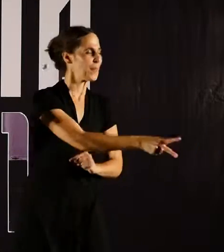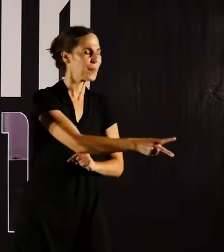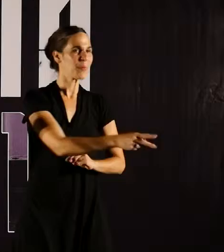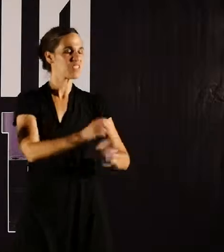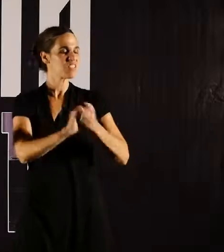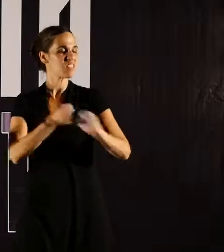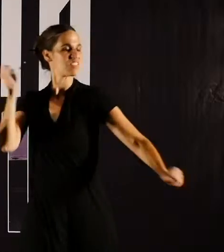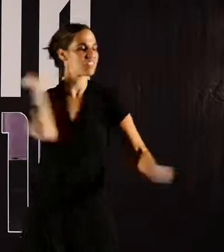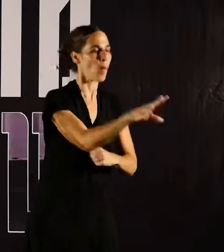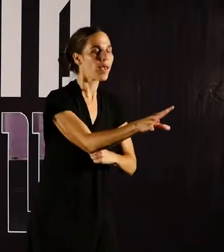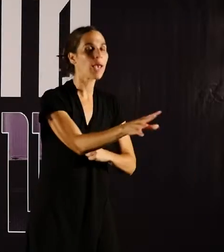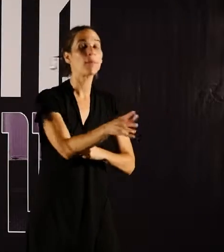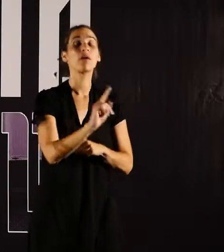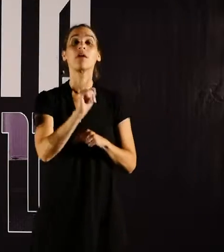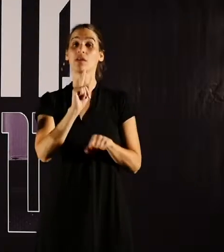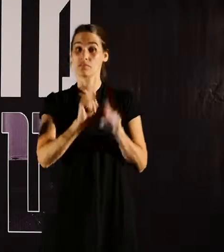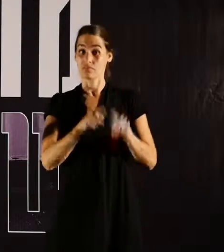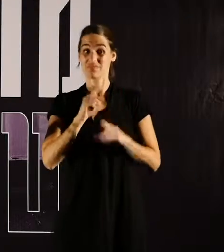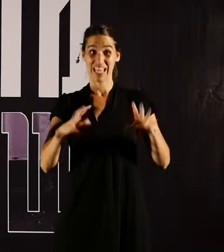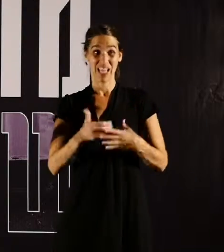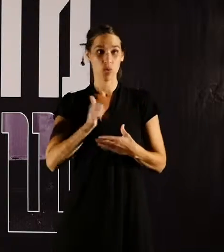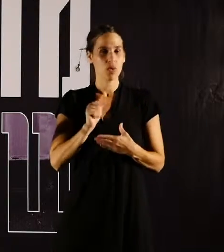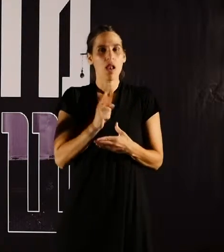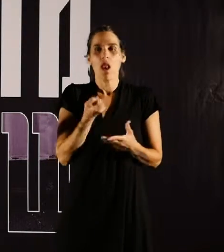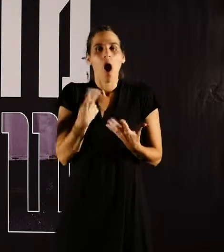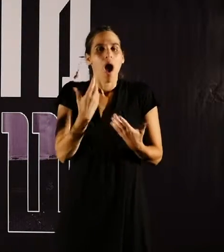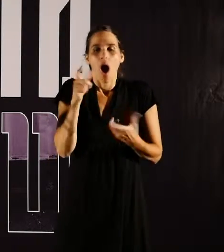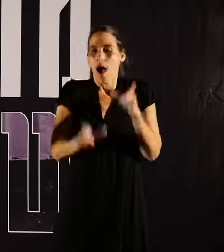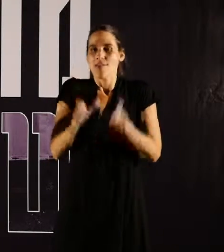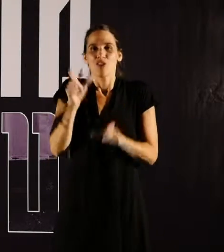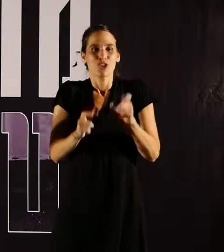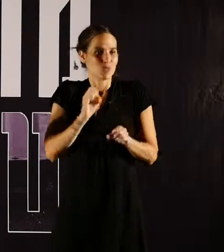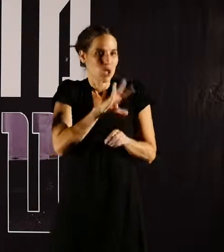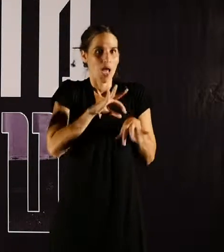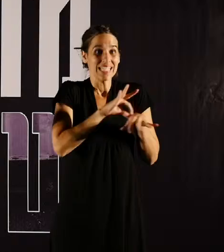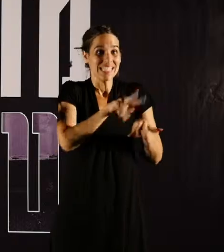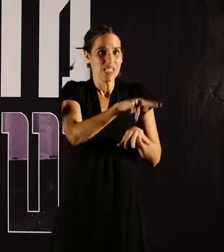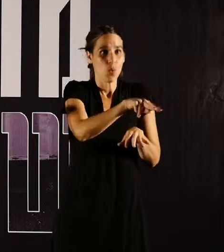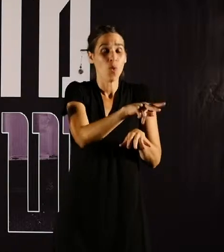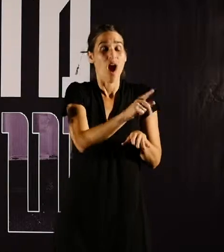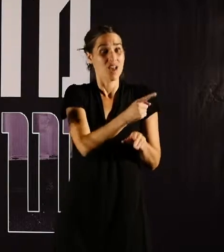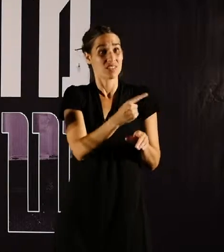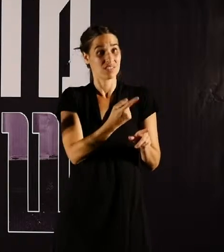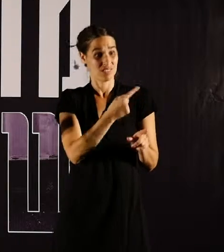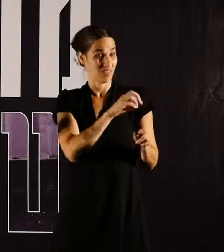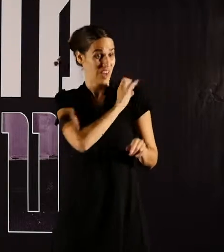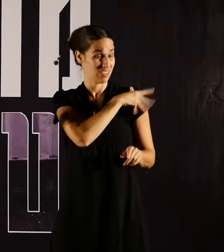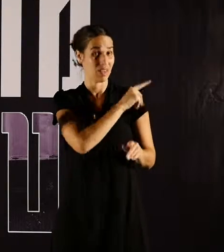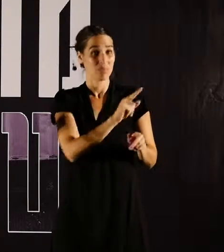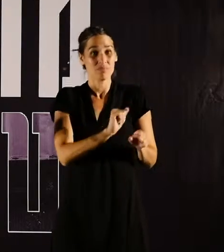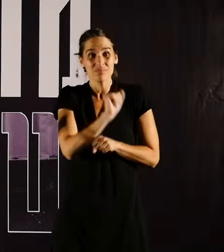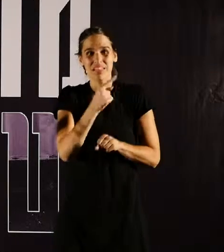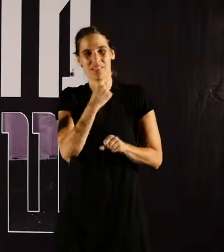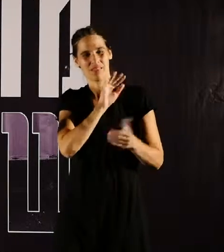עליהם דברים היו כמה פעמים שהגדוד לא היה לו כוח אדם לשלוח סיור אז היו מגיעות אלינו תלונות של הפלסטינים דרך